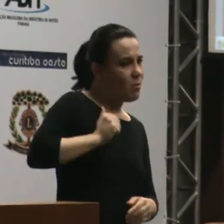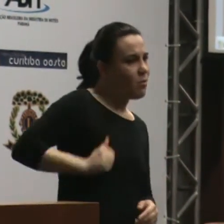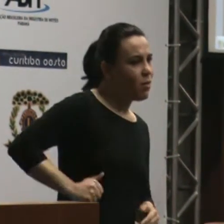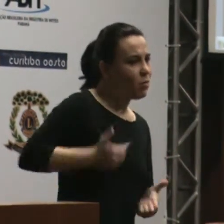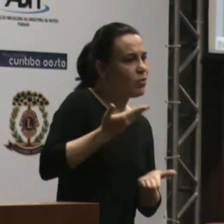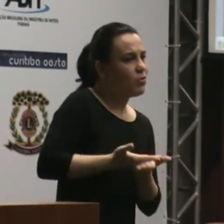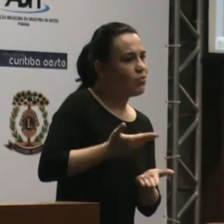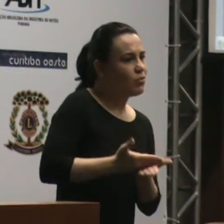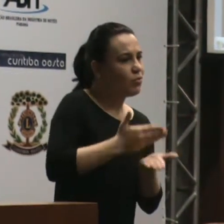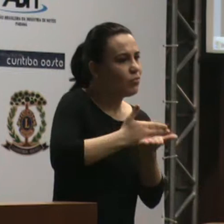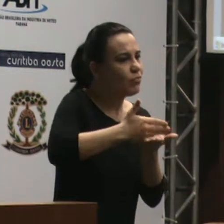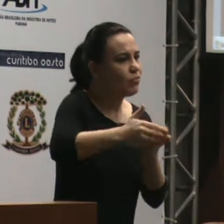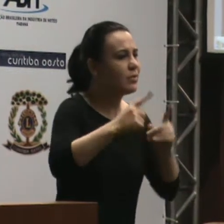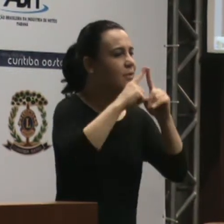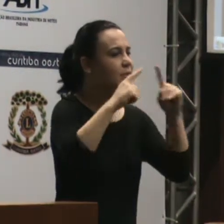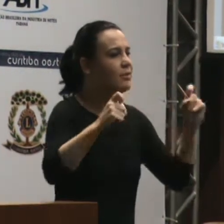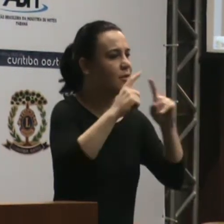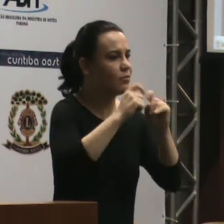e claro.